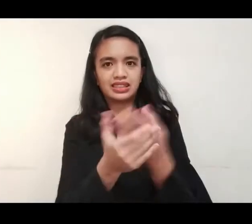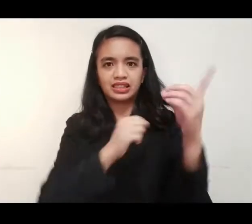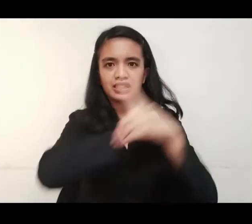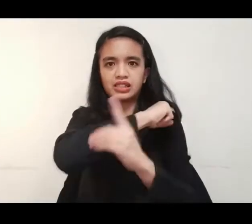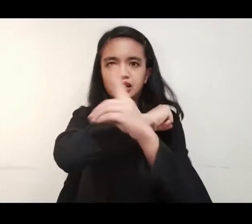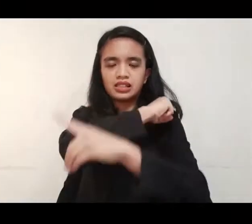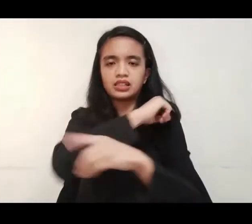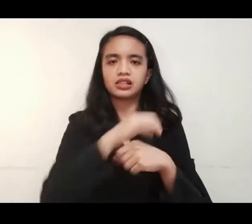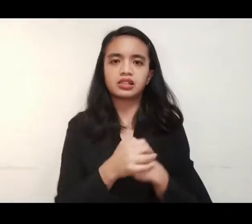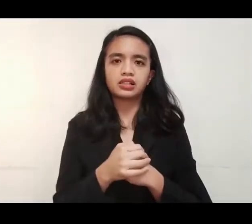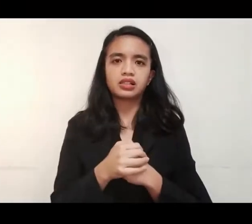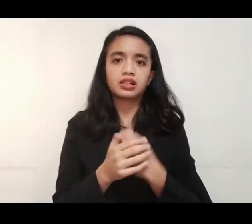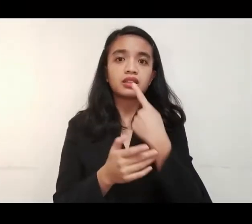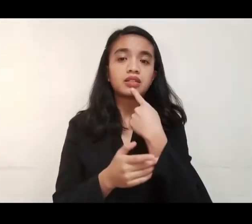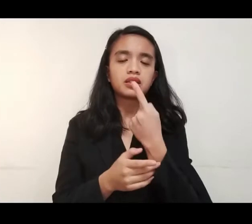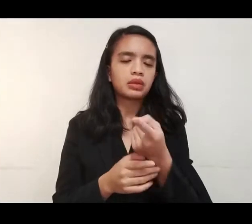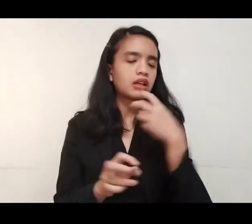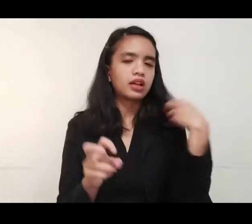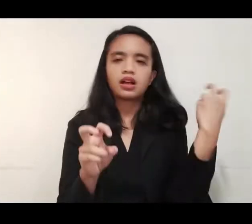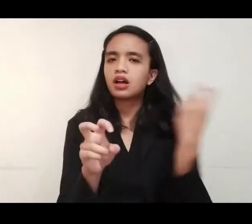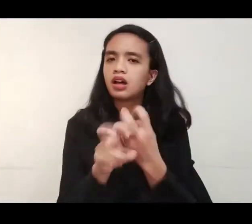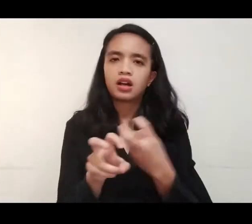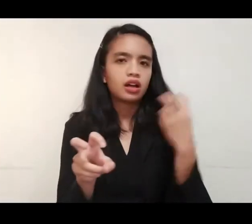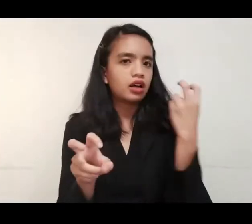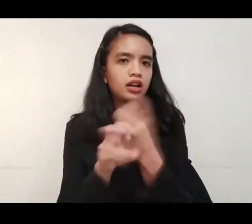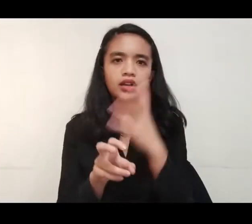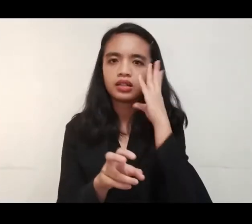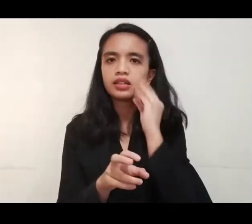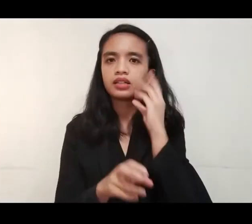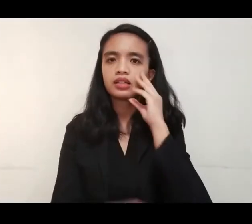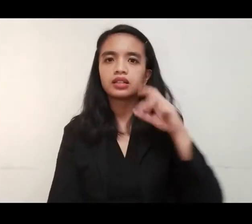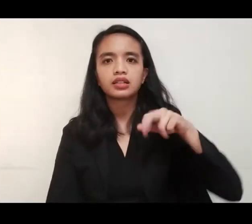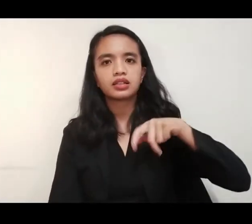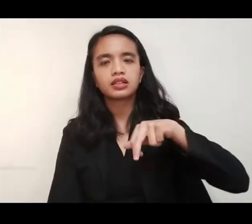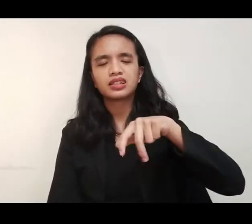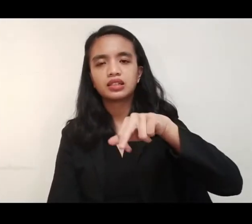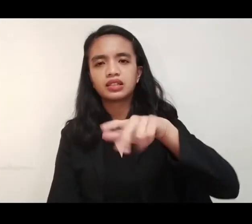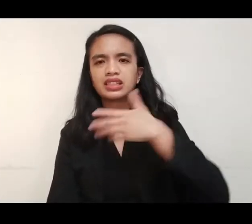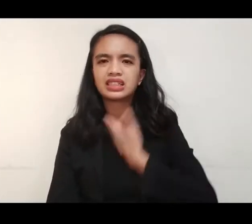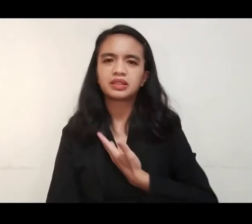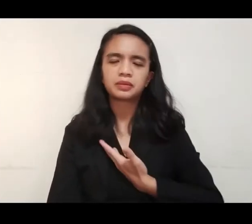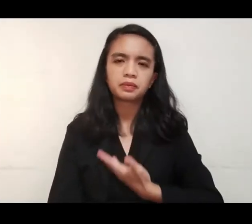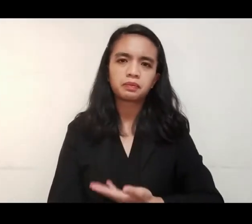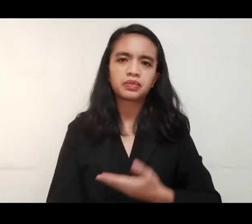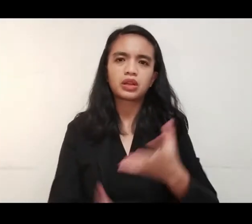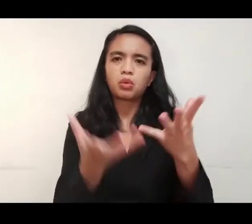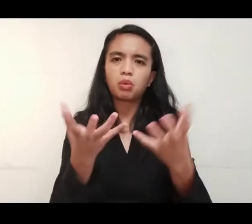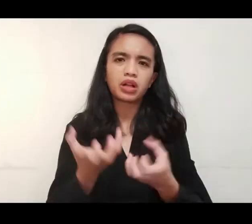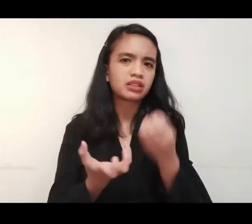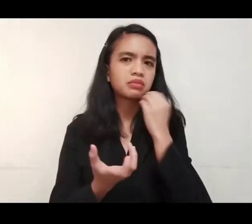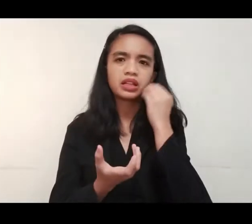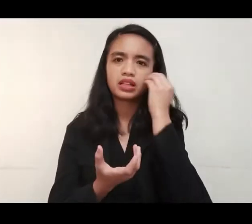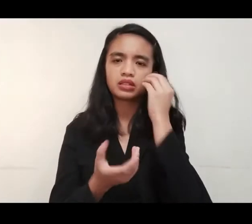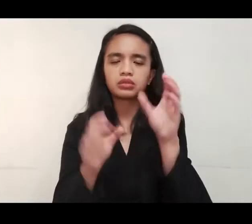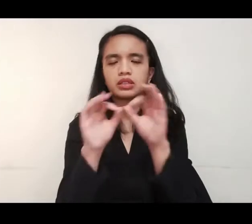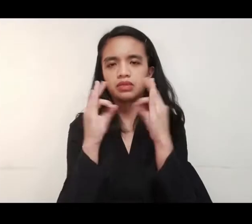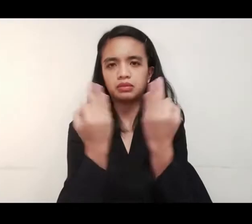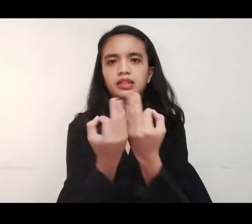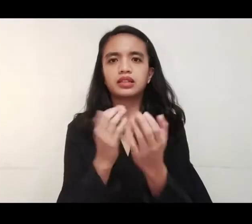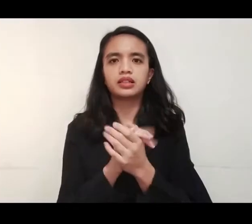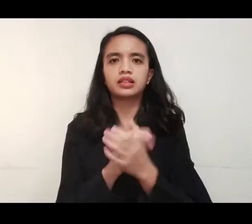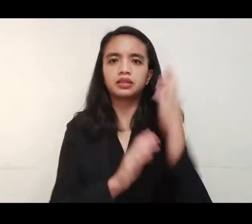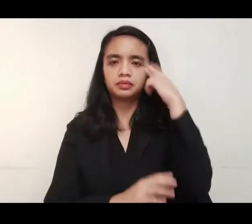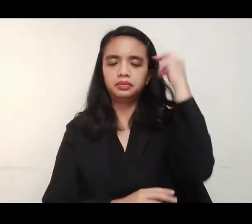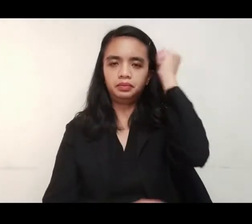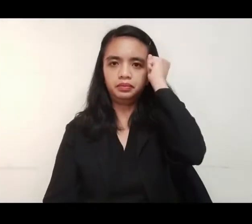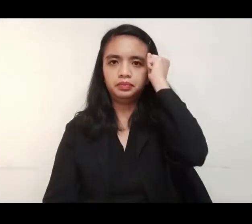Dagupan City. Mahirap po ang dinanas namin sa paglalagad. Sinubok namin makalagad ay mag-uwi lang sa amin, pamilya. Russell